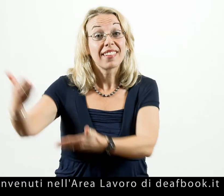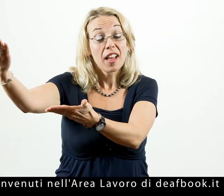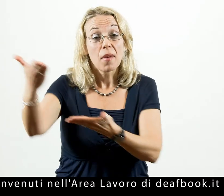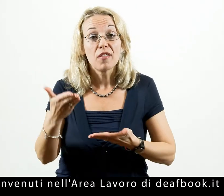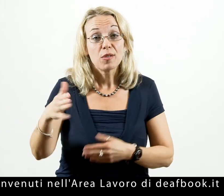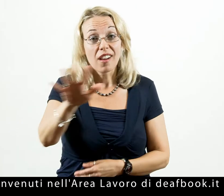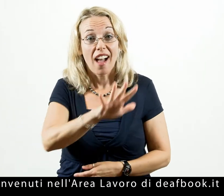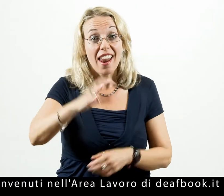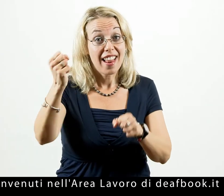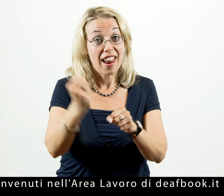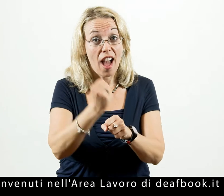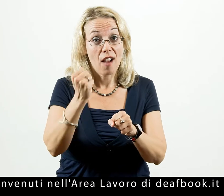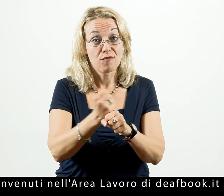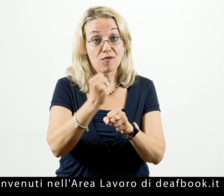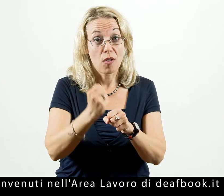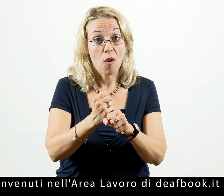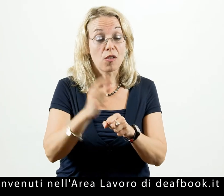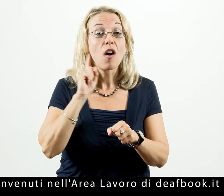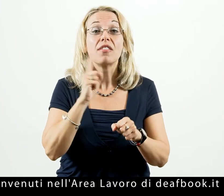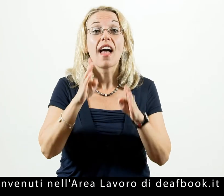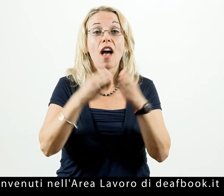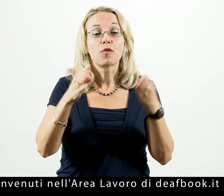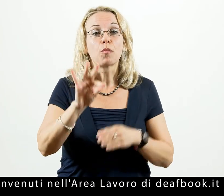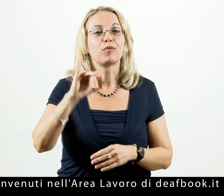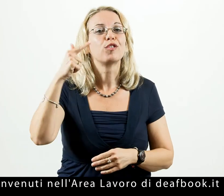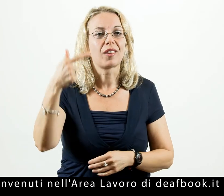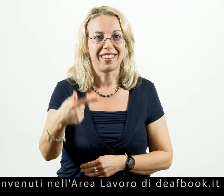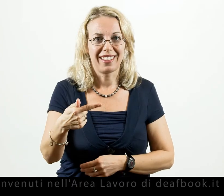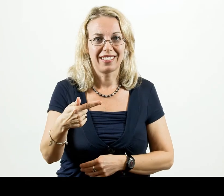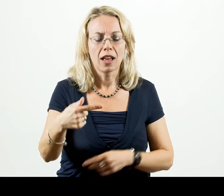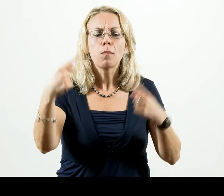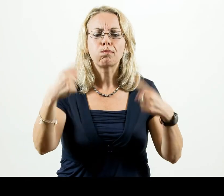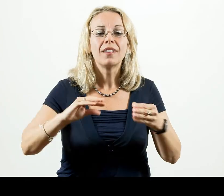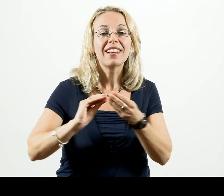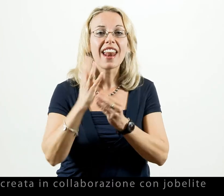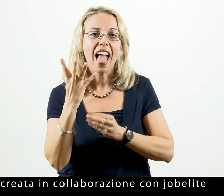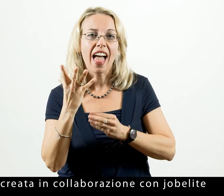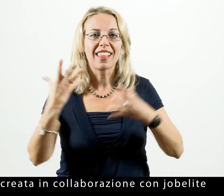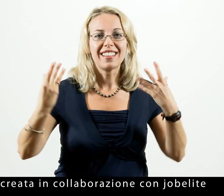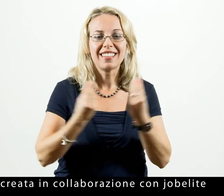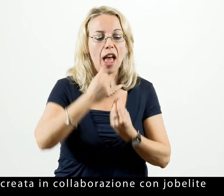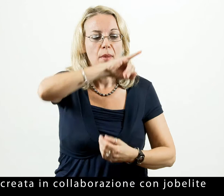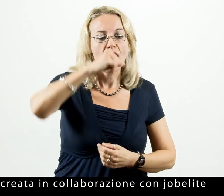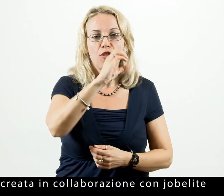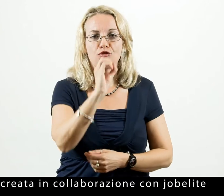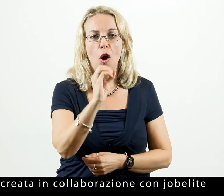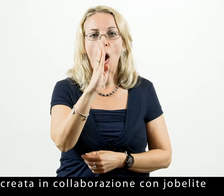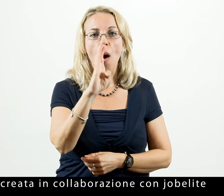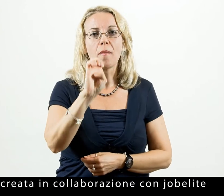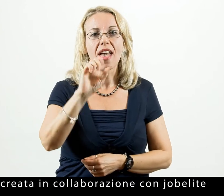Benvenuti nell'area lavoro di Defbook.it, creata in collaborazione con